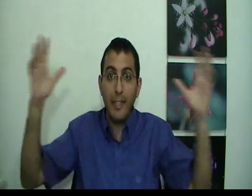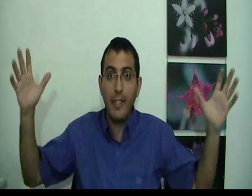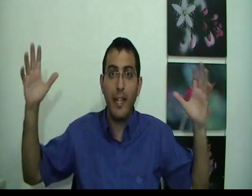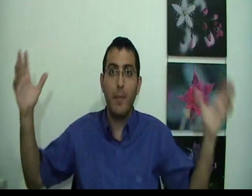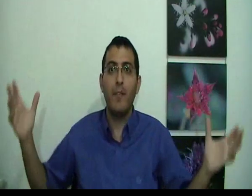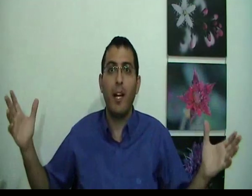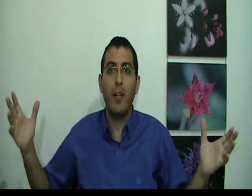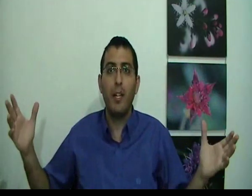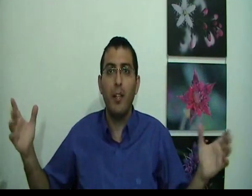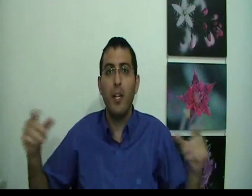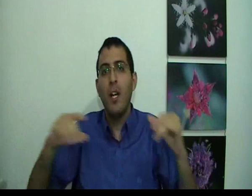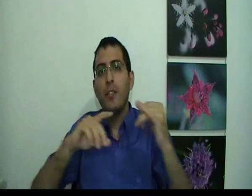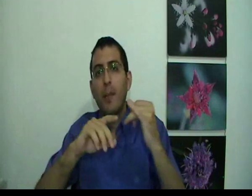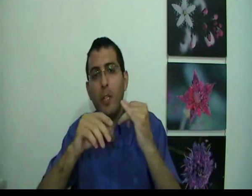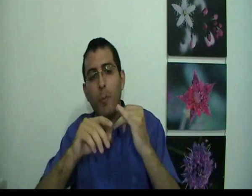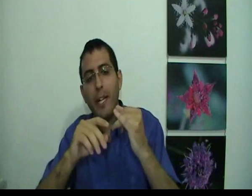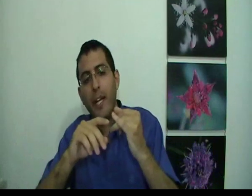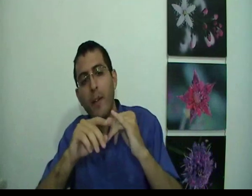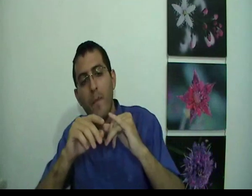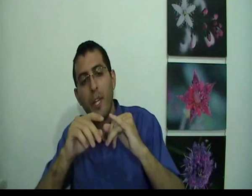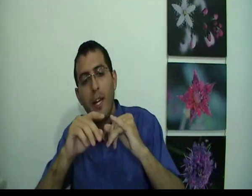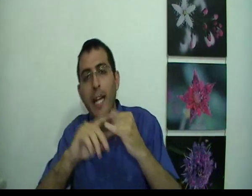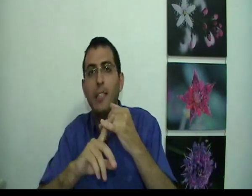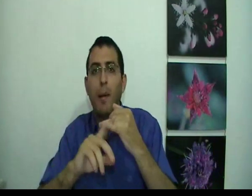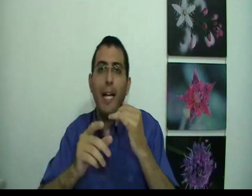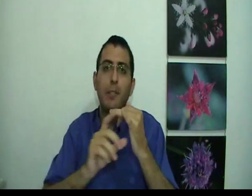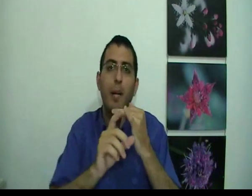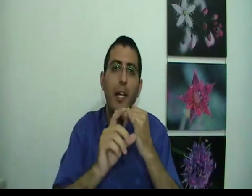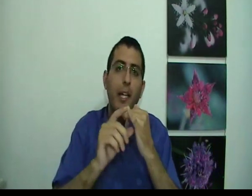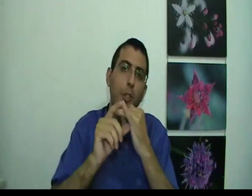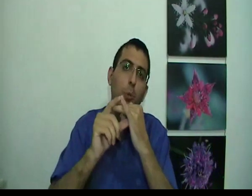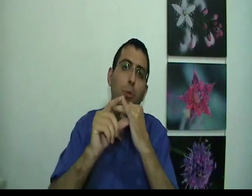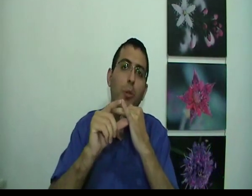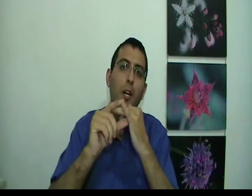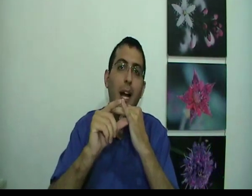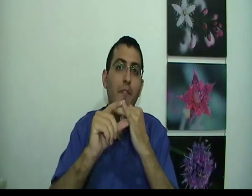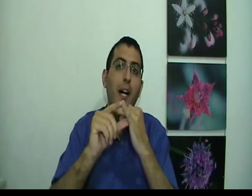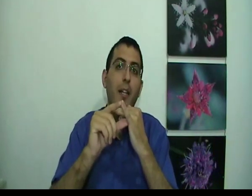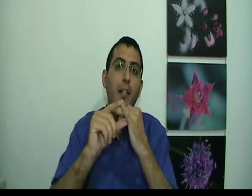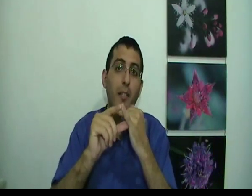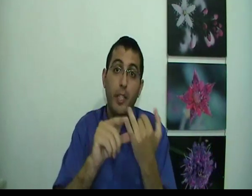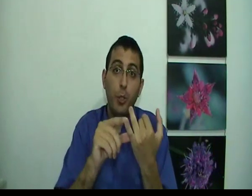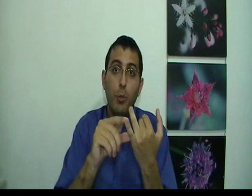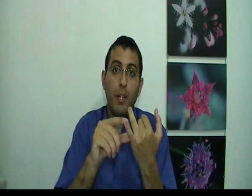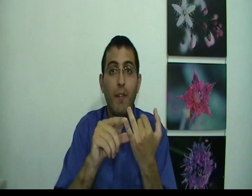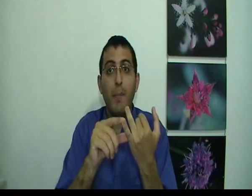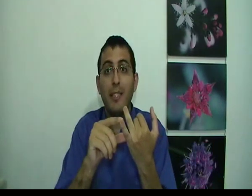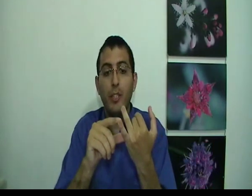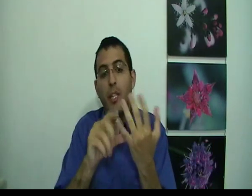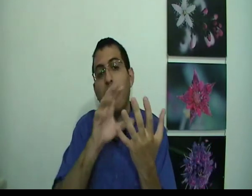זה חלק מדבר חיירות הגדול. זה כמו לדוגמה נגיד, עצמה. עצבה היא ישות, אבל, היא ישות, אבל מצד שני היא